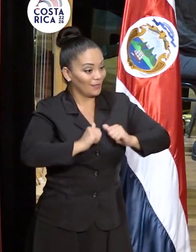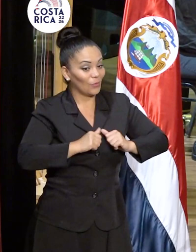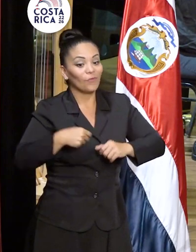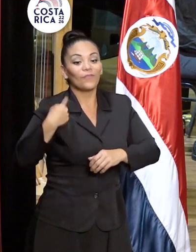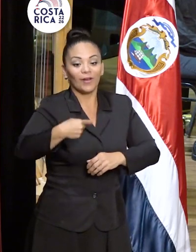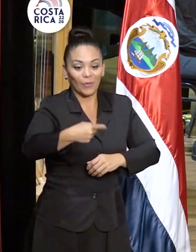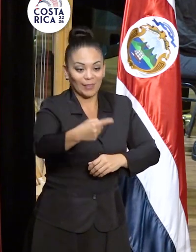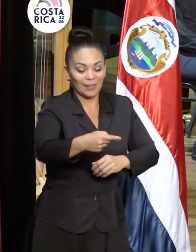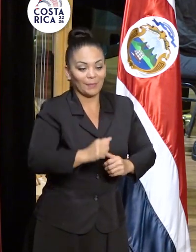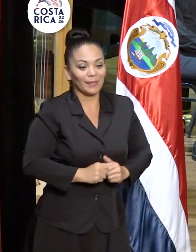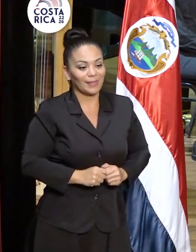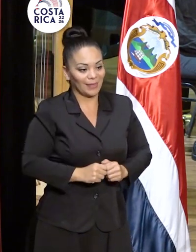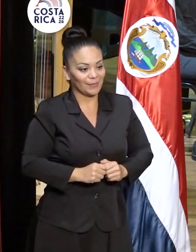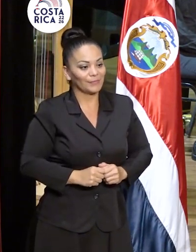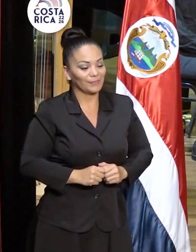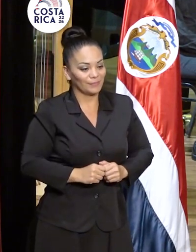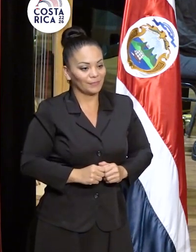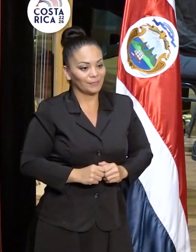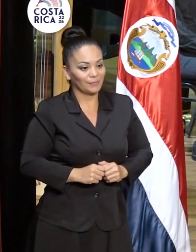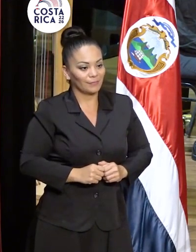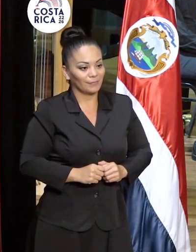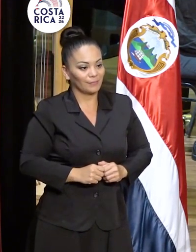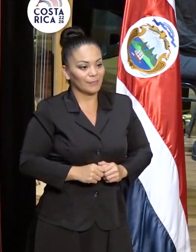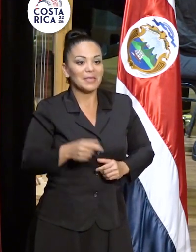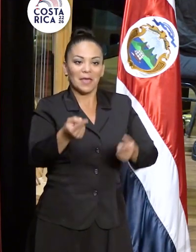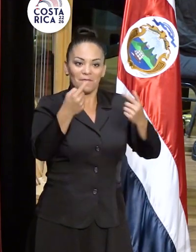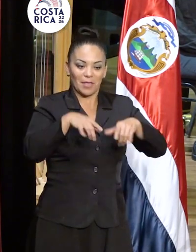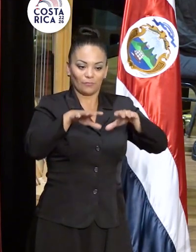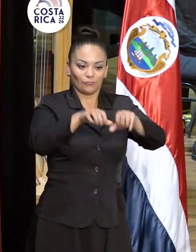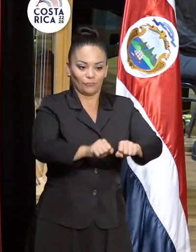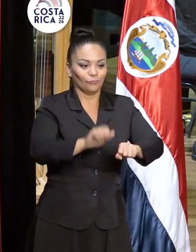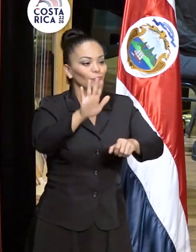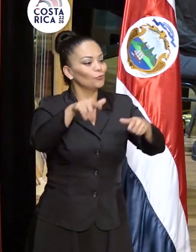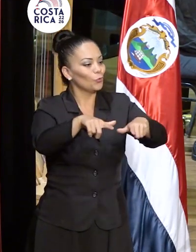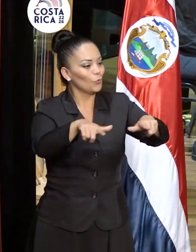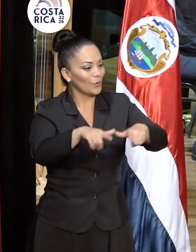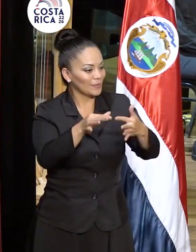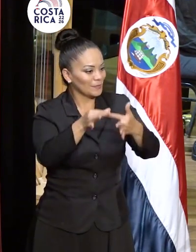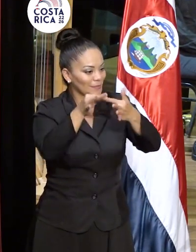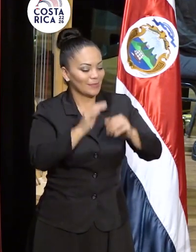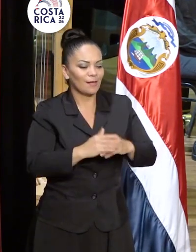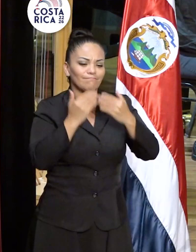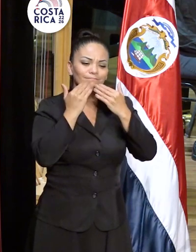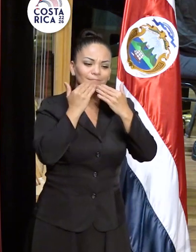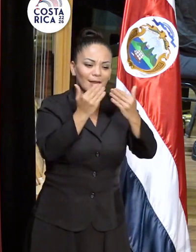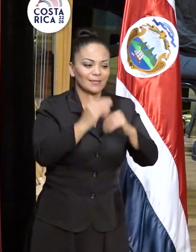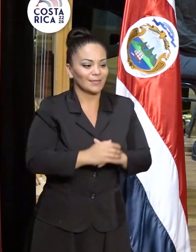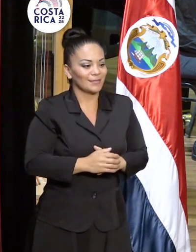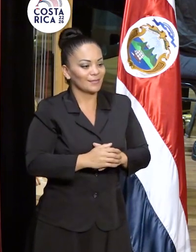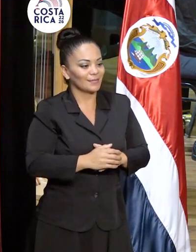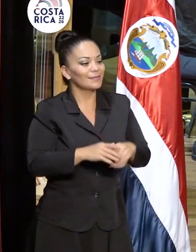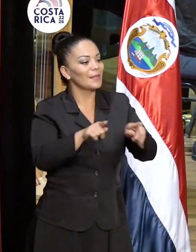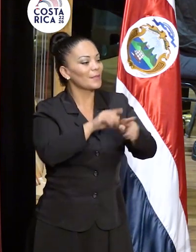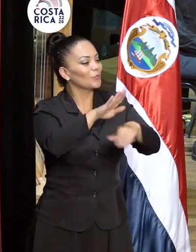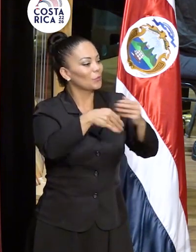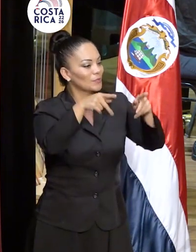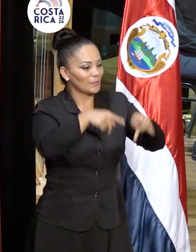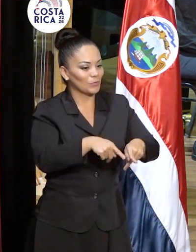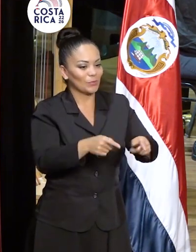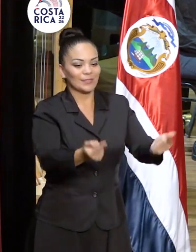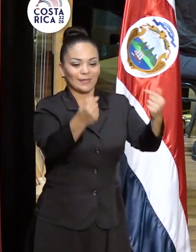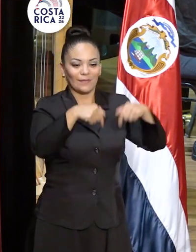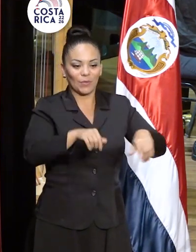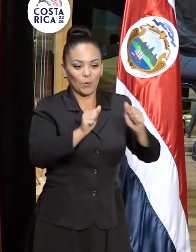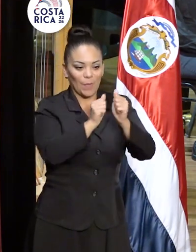frecuencia y que ocupa su palco como esta noche. Le agradecemos muchísimo a todas las personas que están aquí por